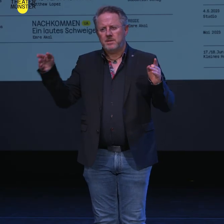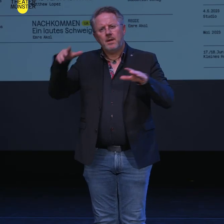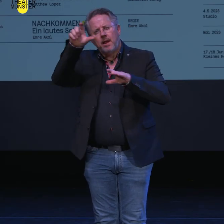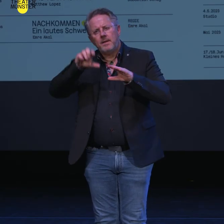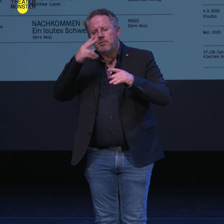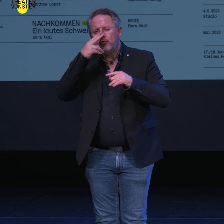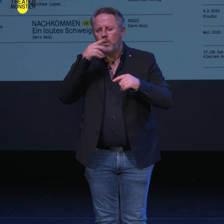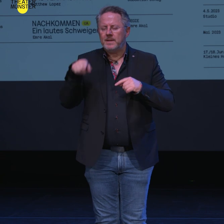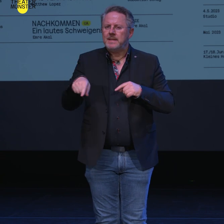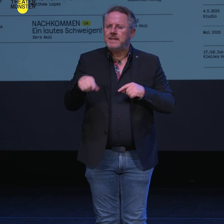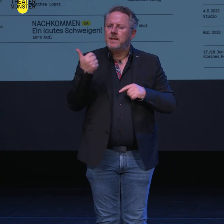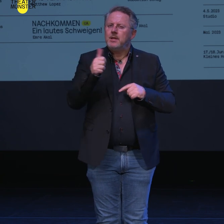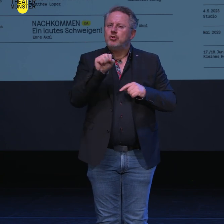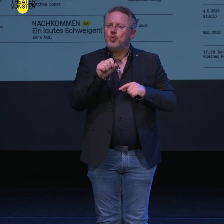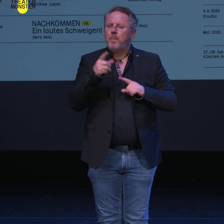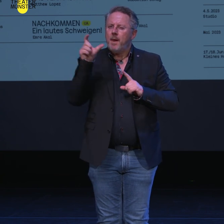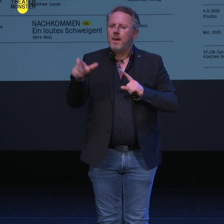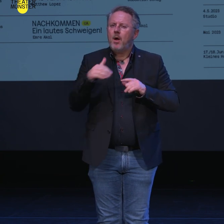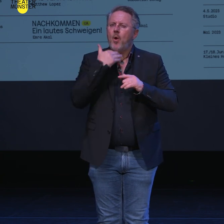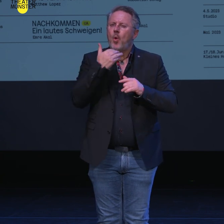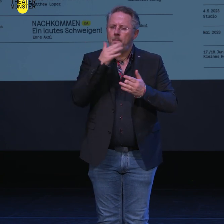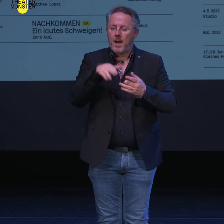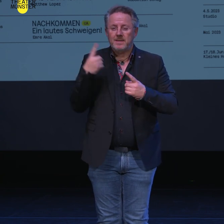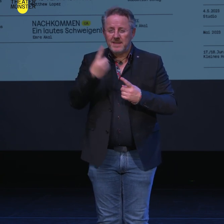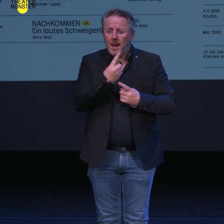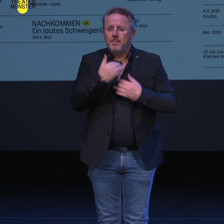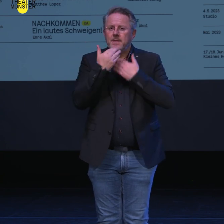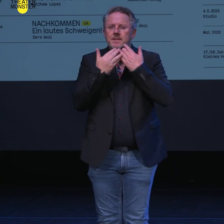Antje Ravik Strubel unternimmt in ihrem Roman das große Wagnis,